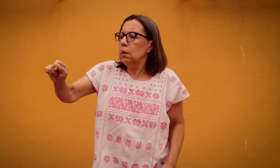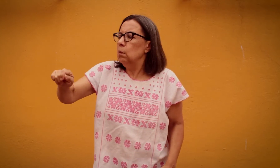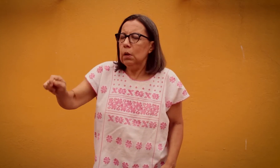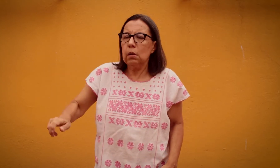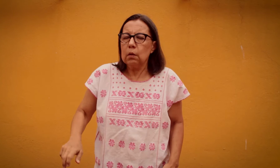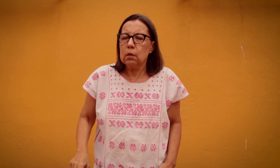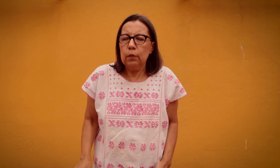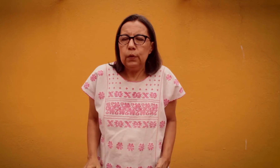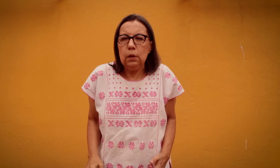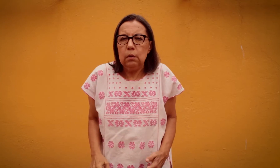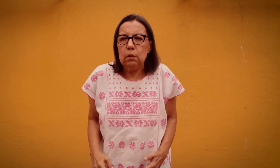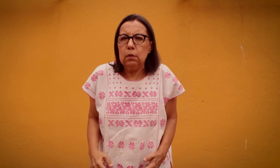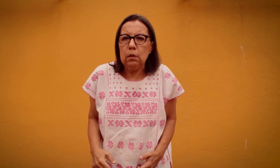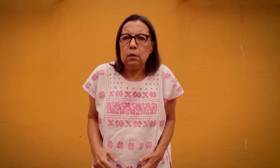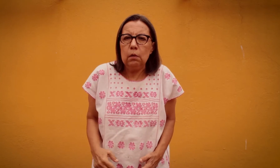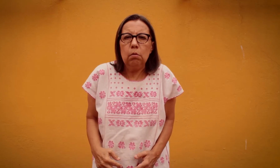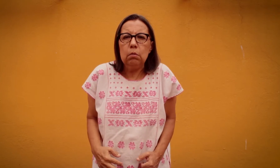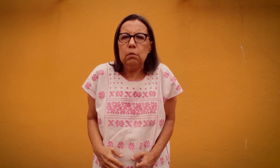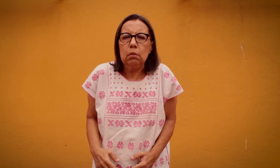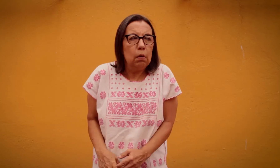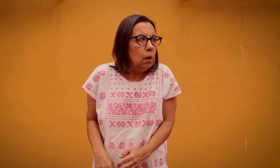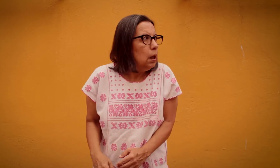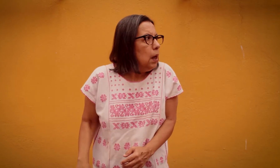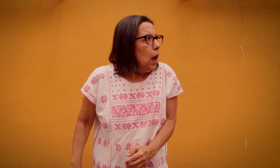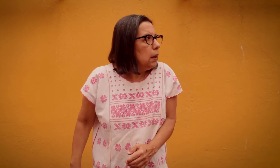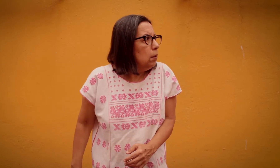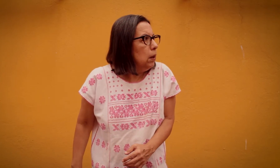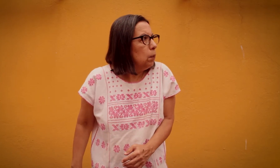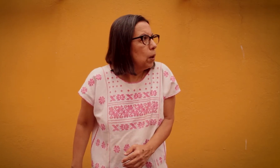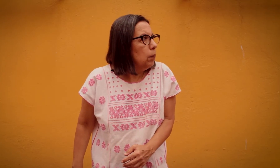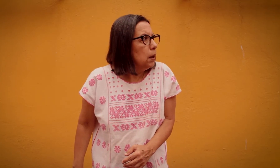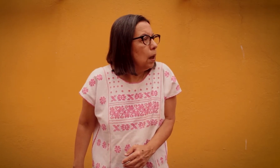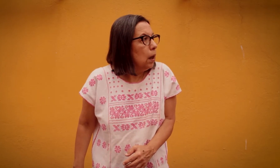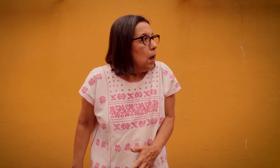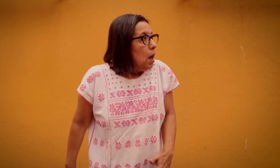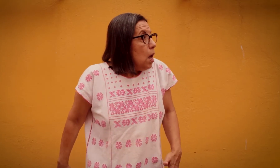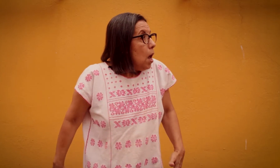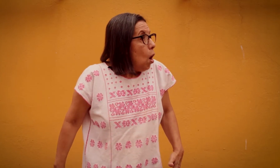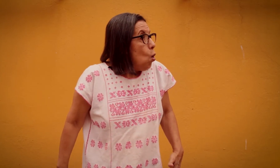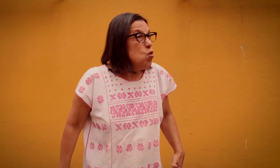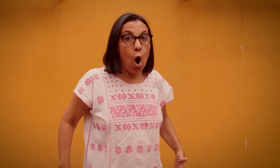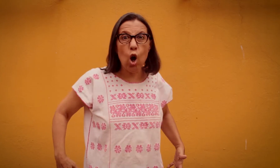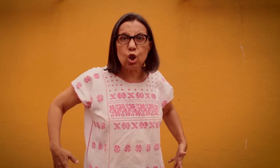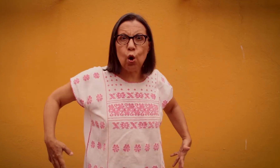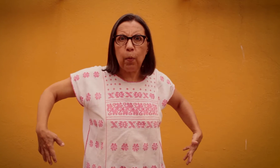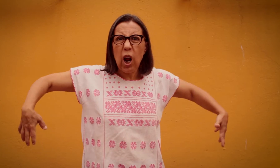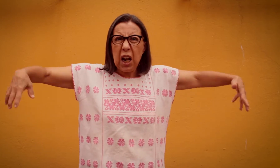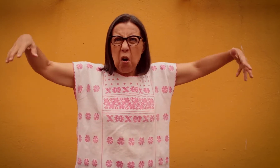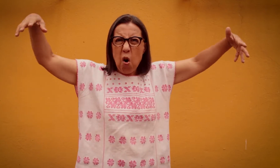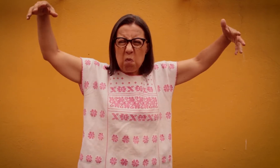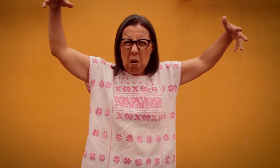Muertos de frío Andy miró por la ventana Un oso polar enorme